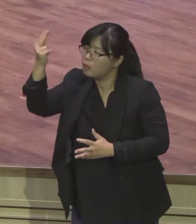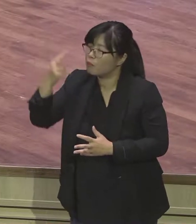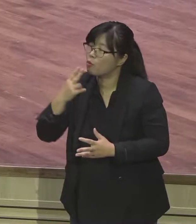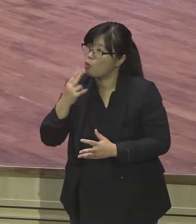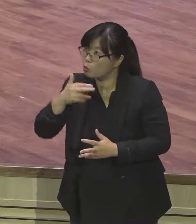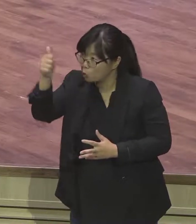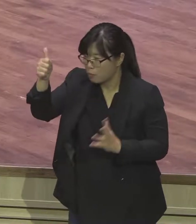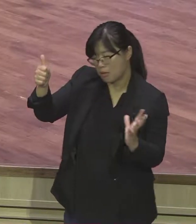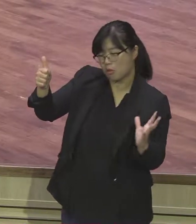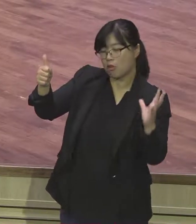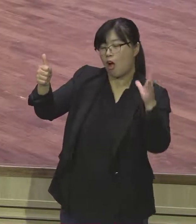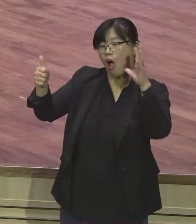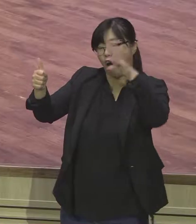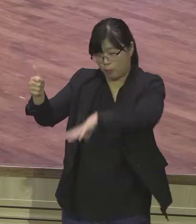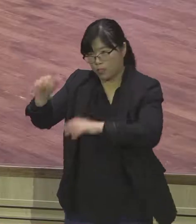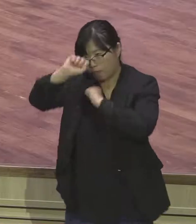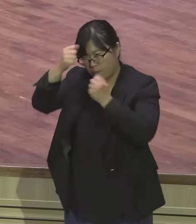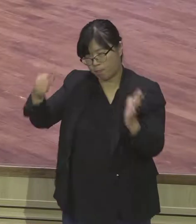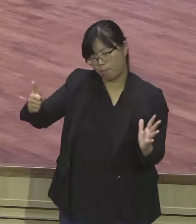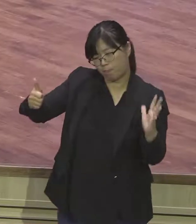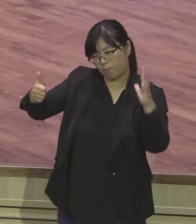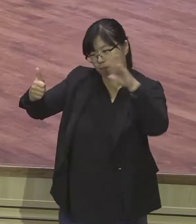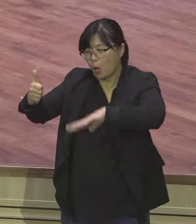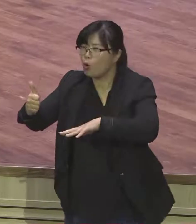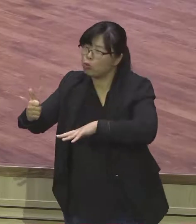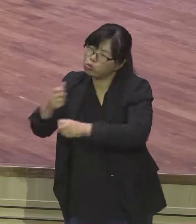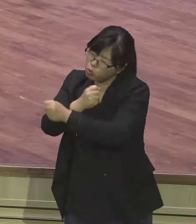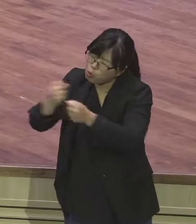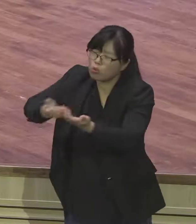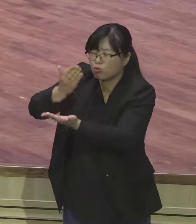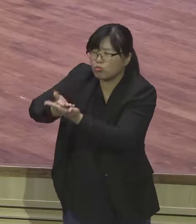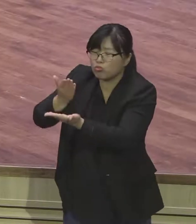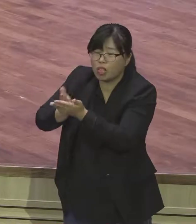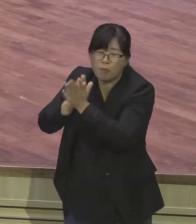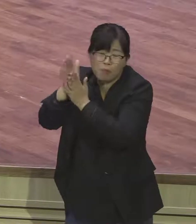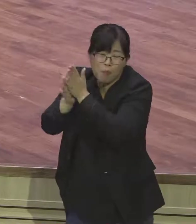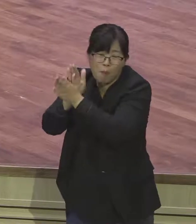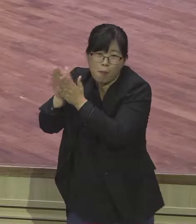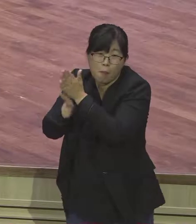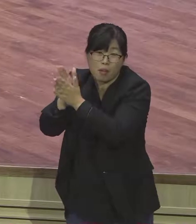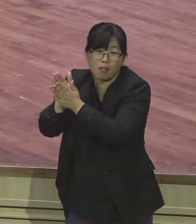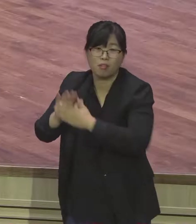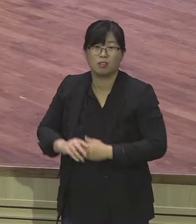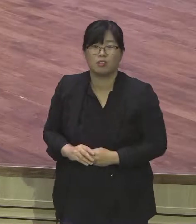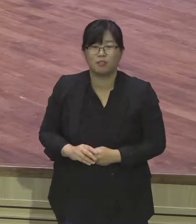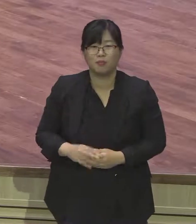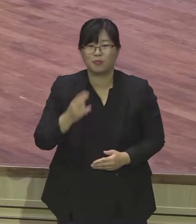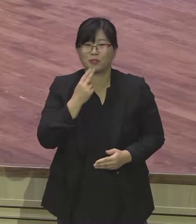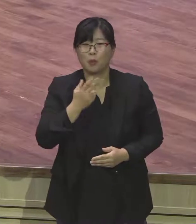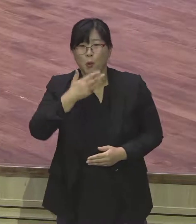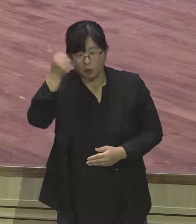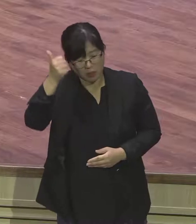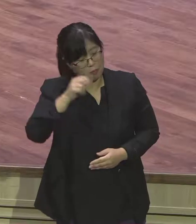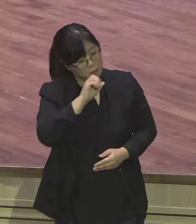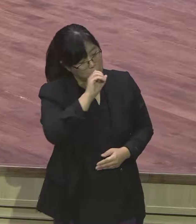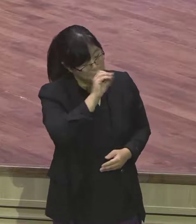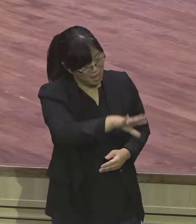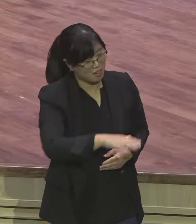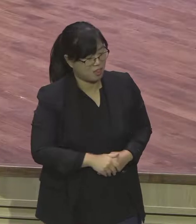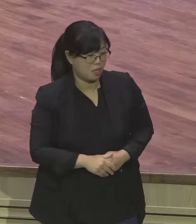자 19절 봅니다 요셉이 그들에게 두려워하지 마소서 내가 하나님을